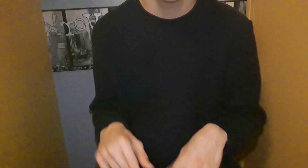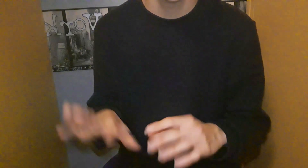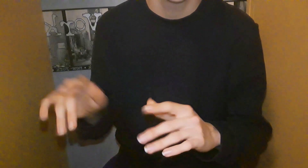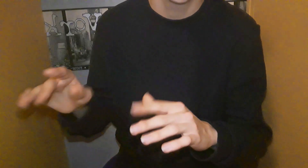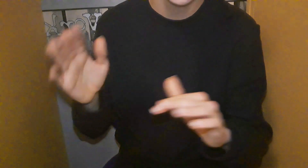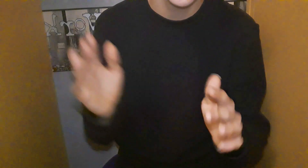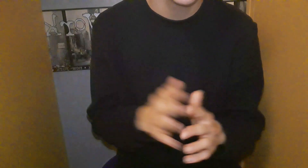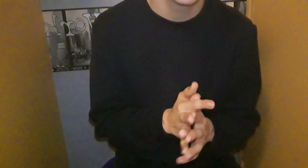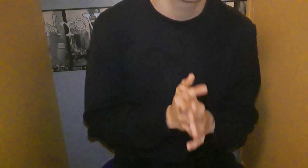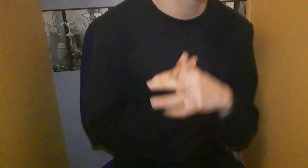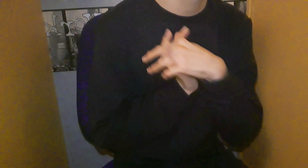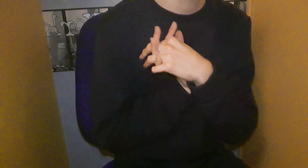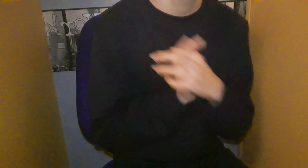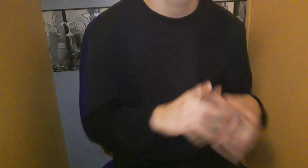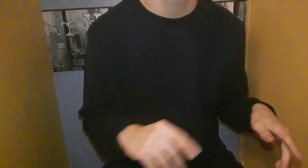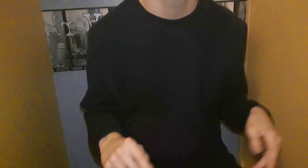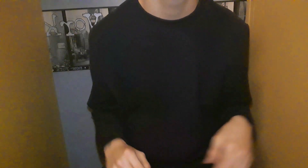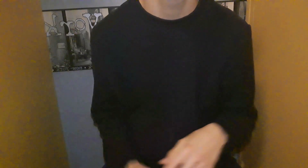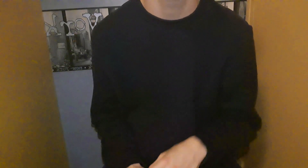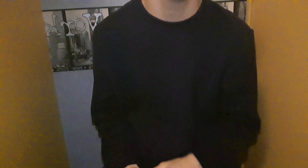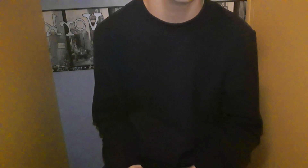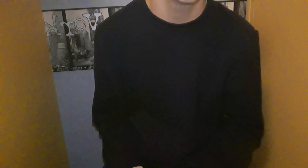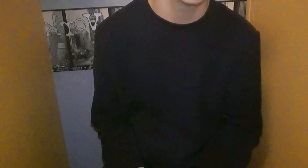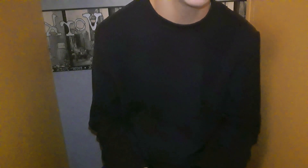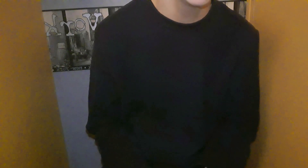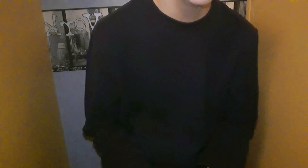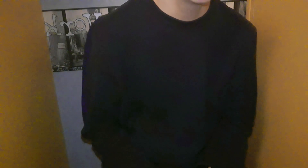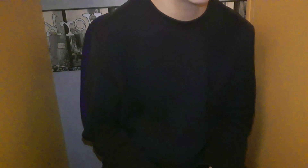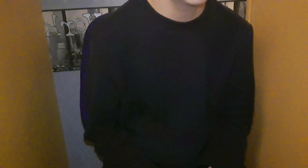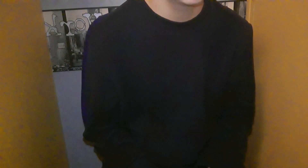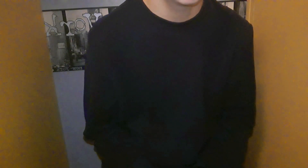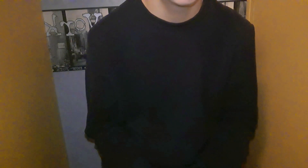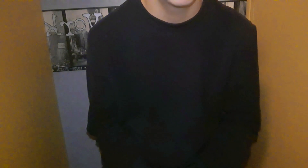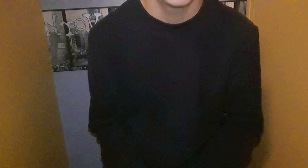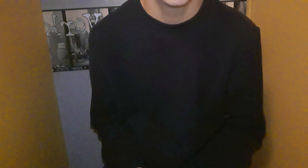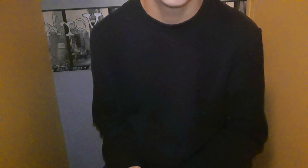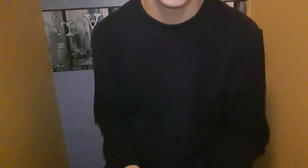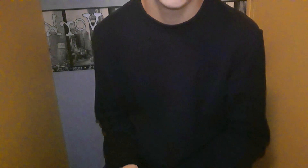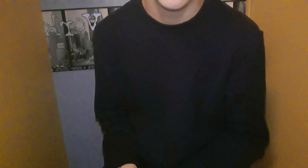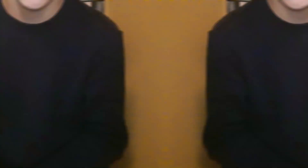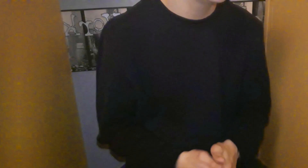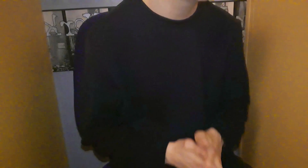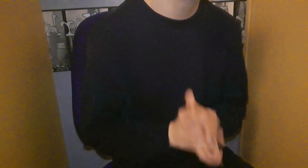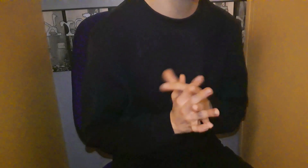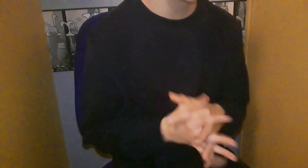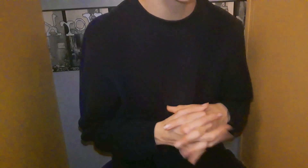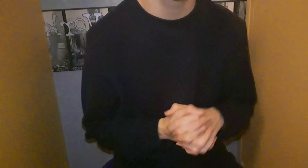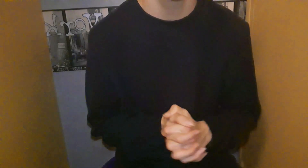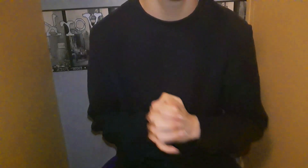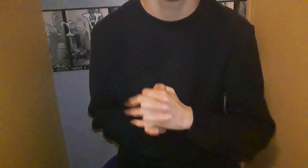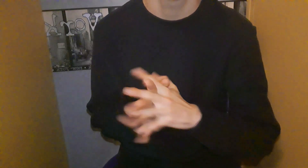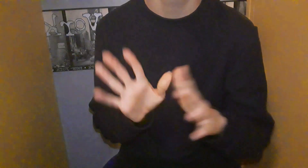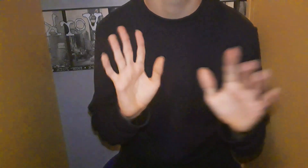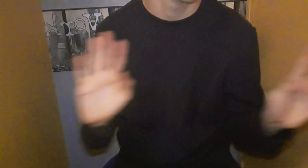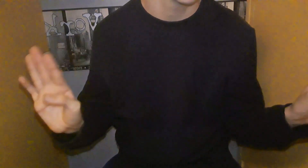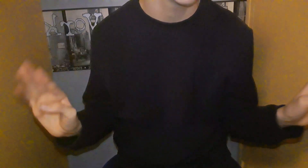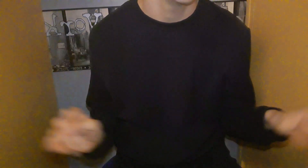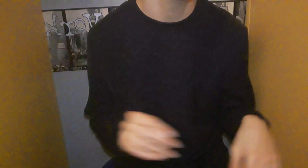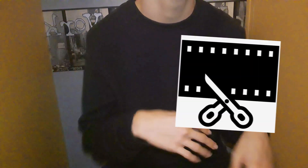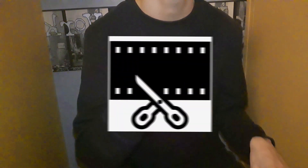Et etc Je trouve ça trop bien Et du coup Voilà Et du coup Neuvième chose Que j'aime C'est évidemment Faire du montage vidéo Comme ça